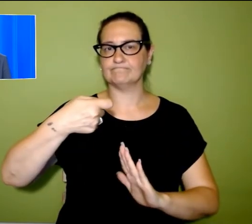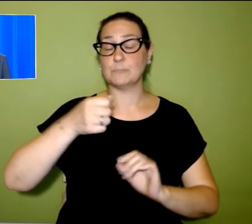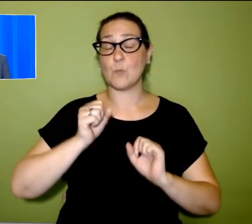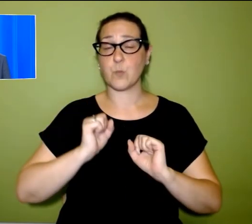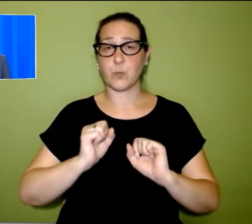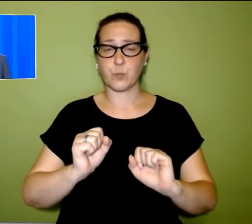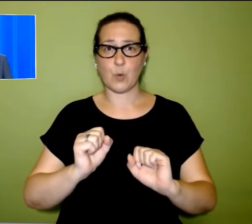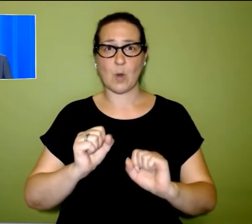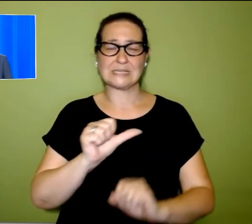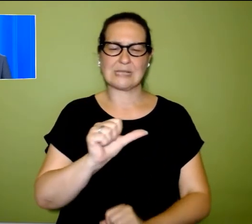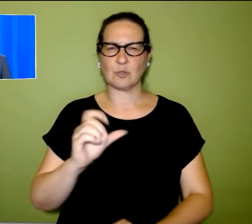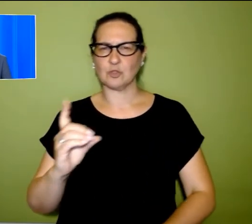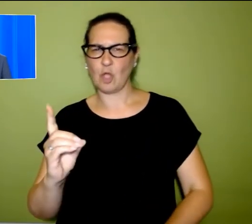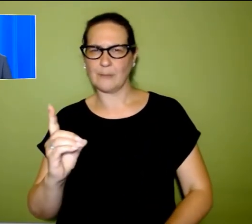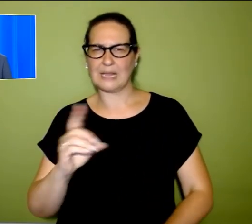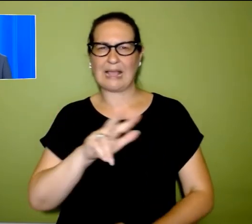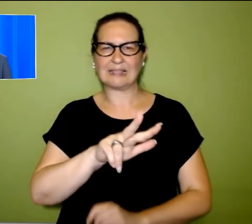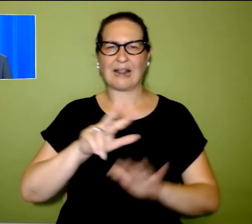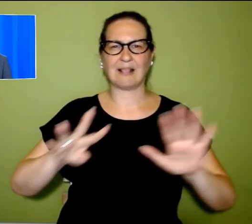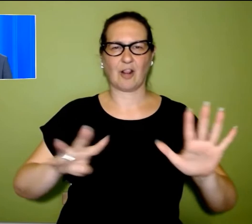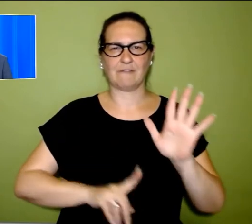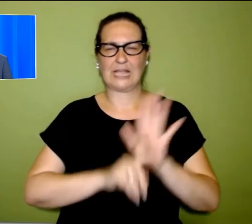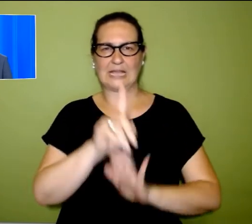weekend anche i 39 gradi